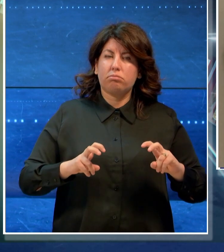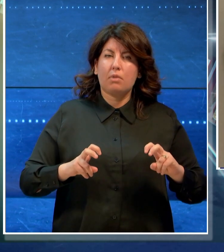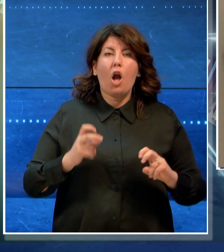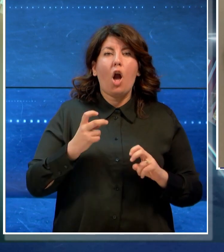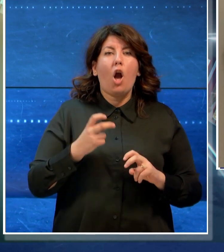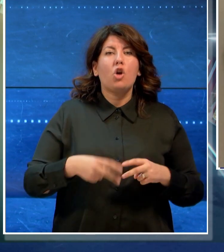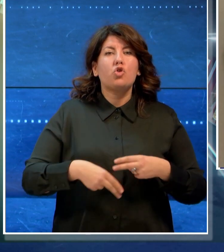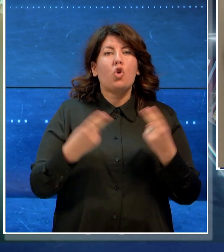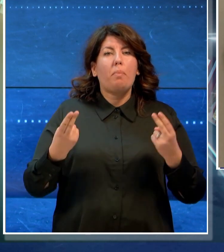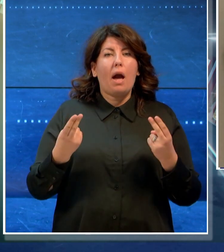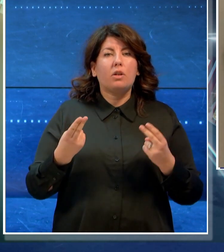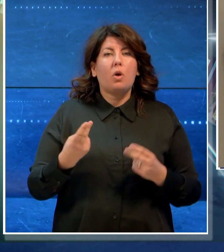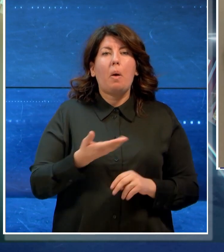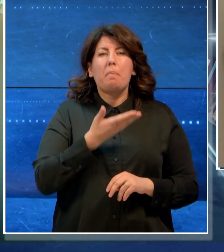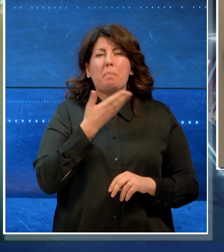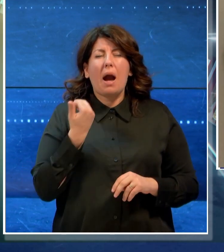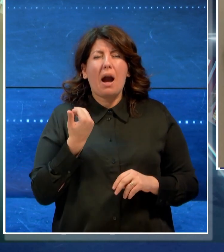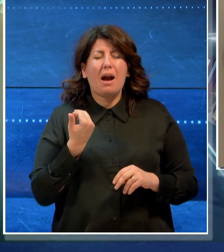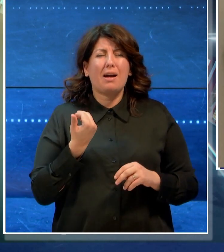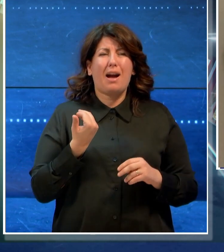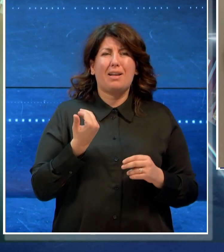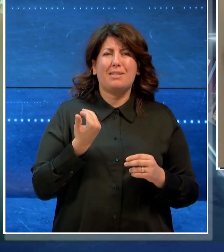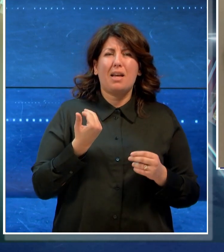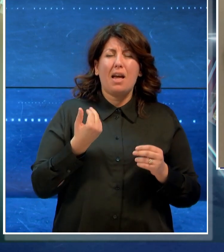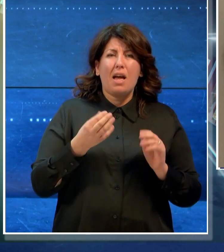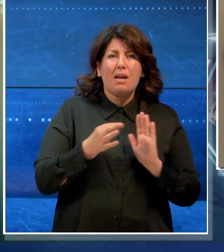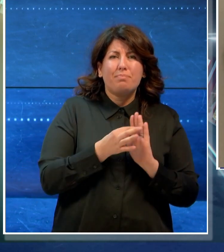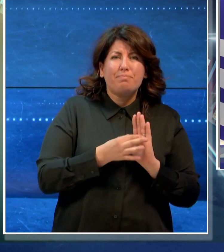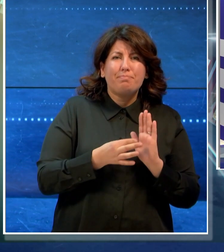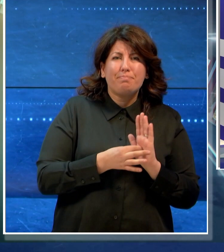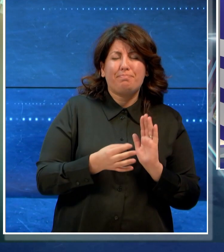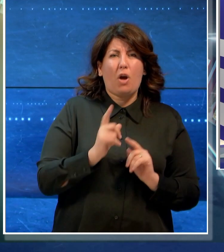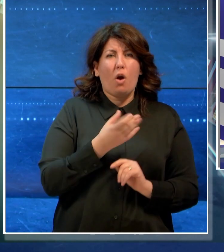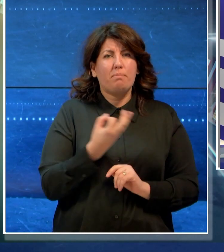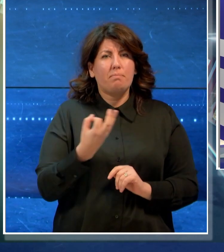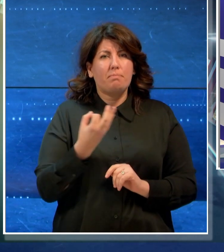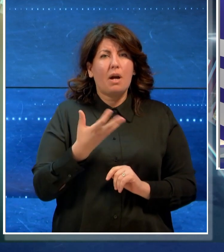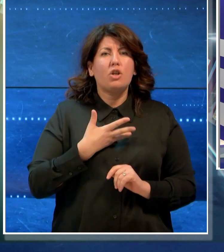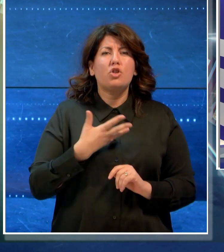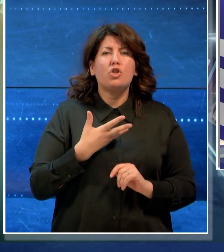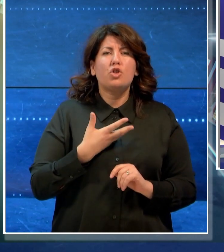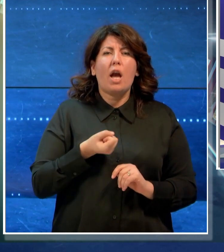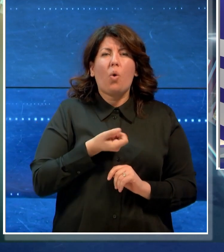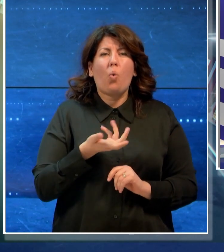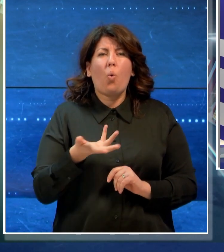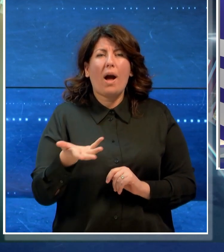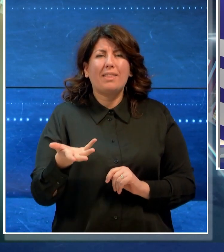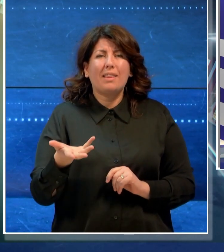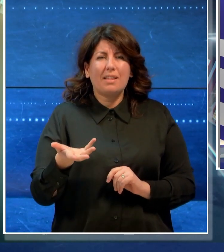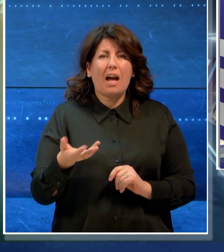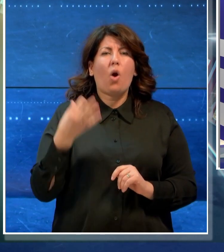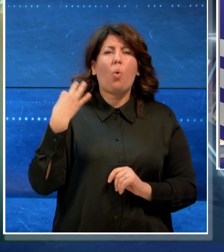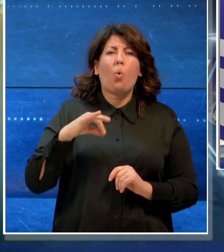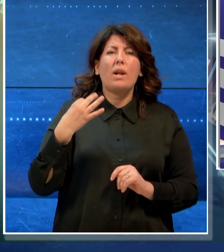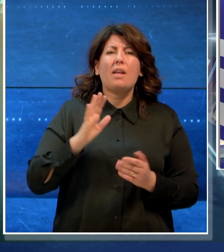carenze e incongruenze in ordine alla quantità, alla qualità e al